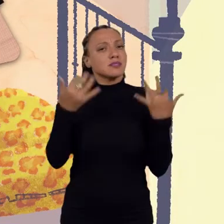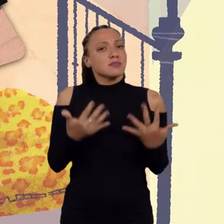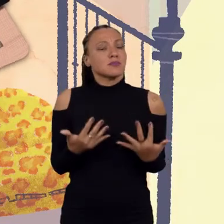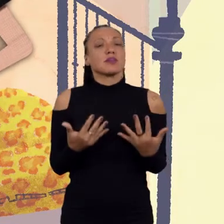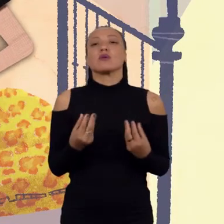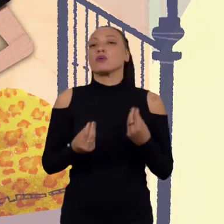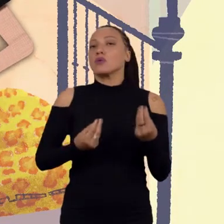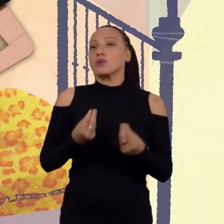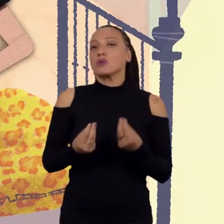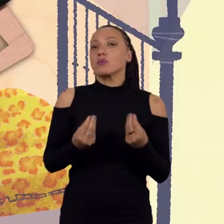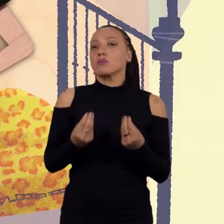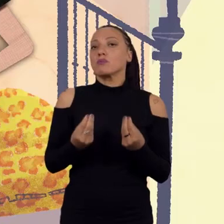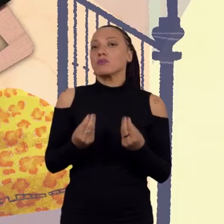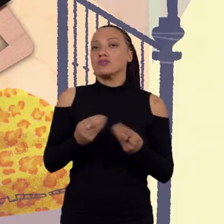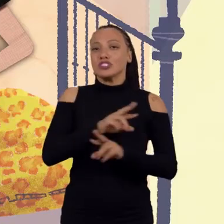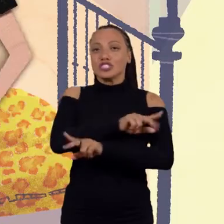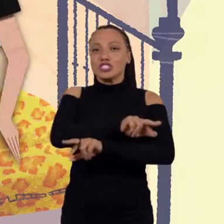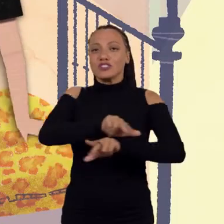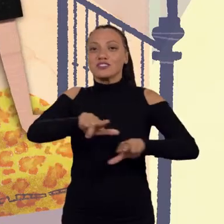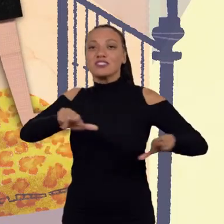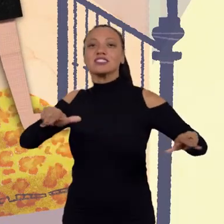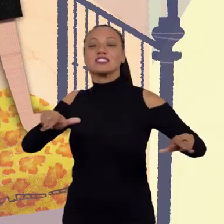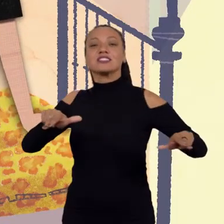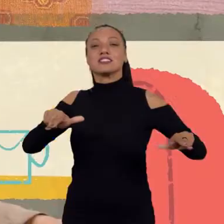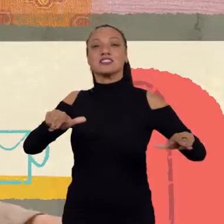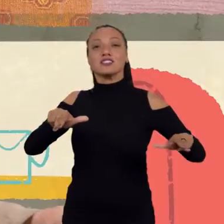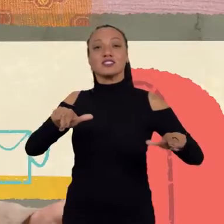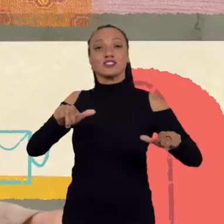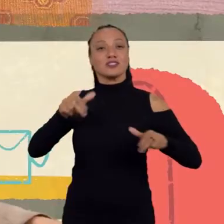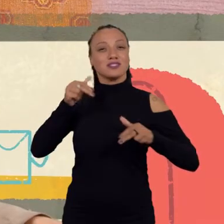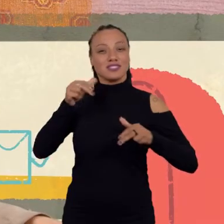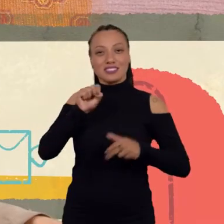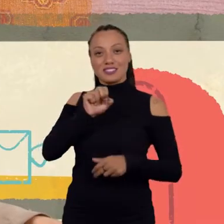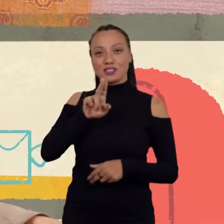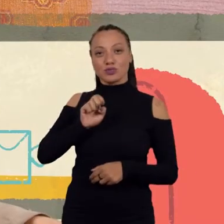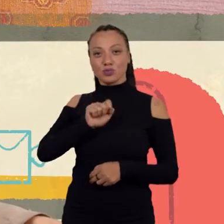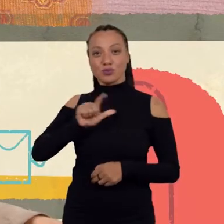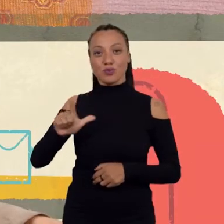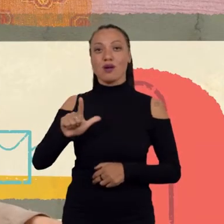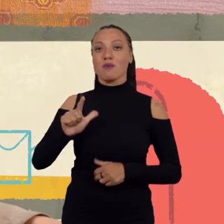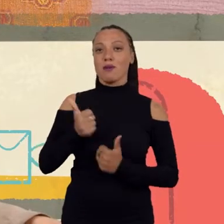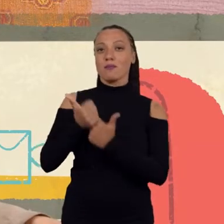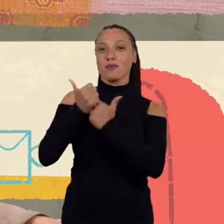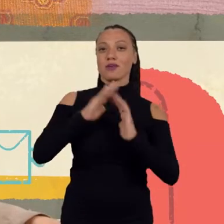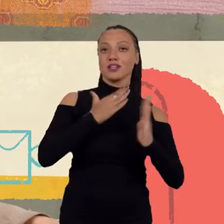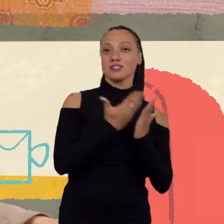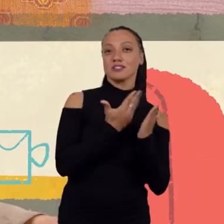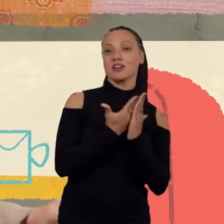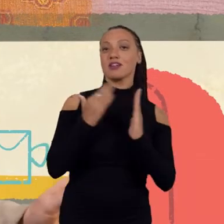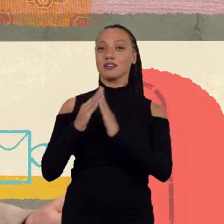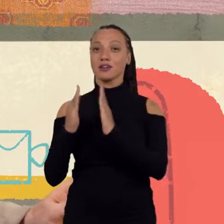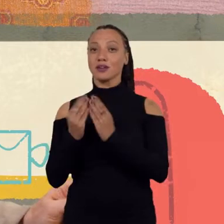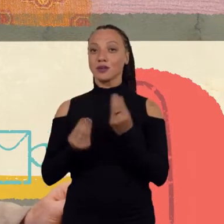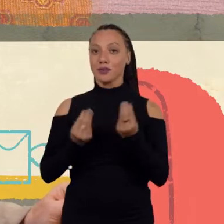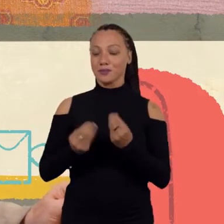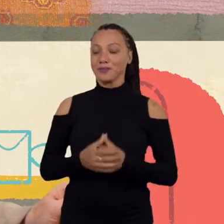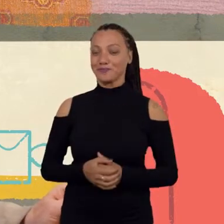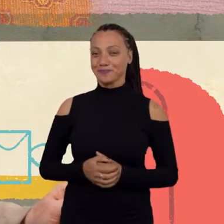a gente pode apoiar a diversidade sexual na escola e em casa? Você sabe o é a diversidade, Cris? Vou falar um pouquinho sobre